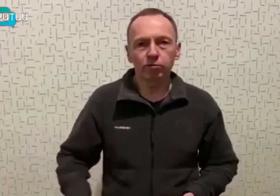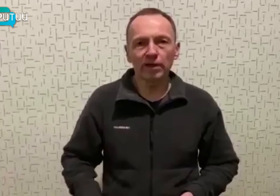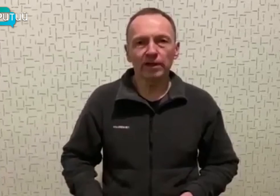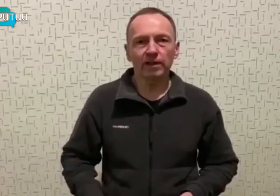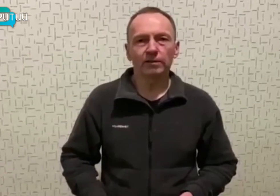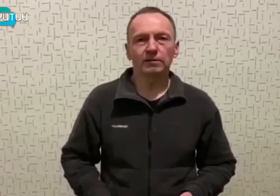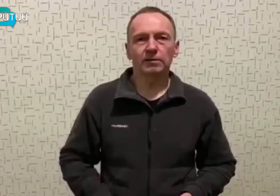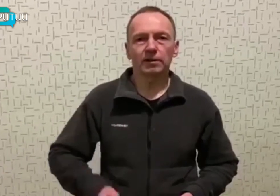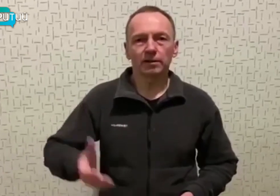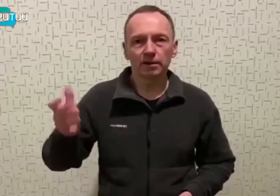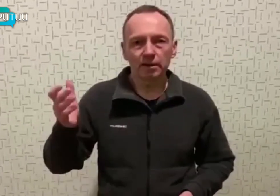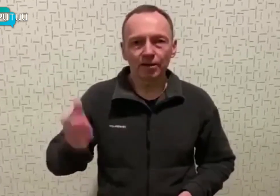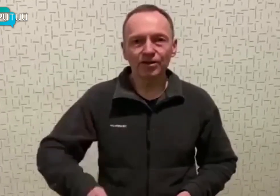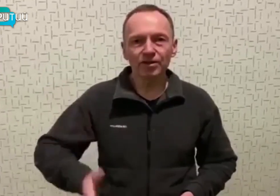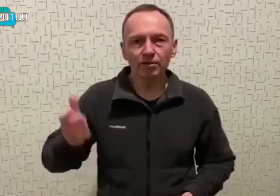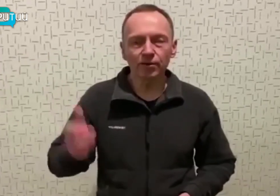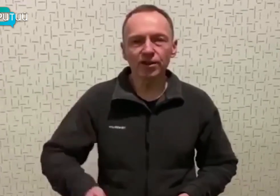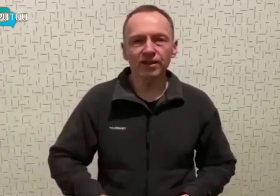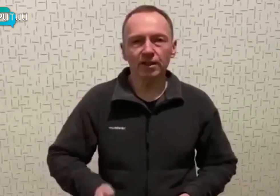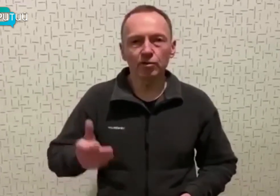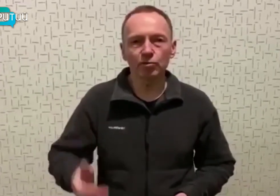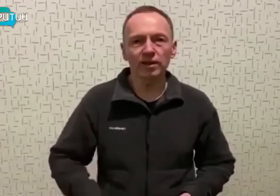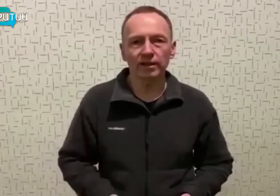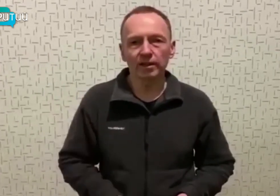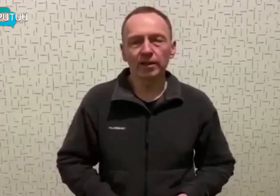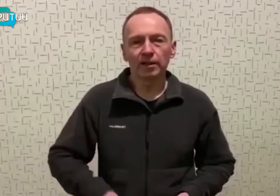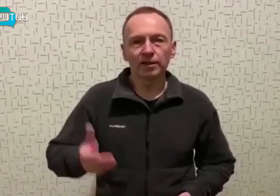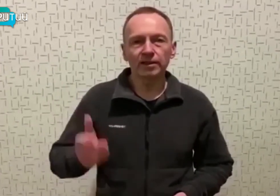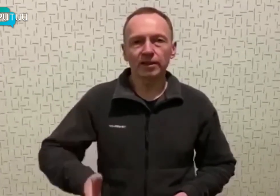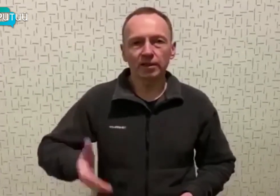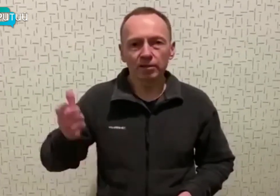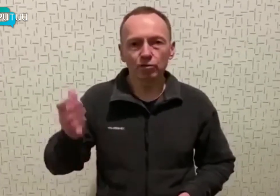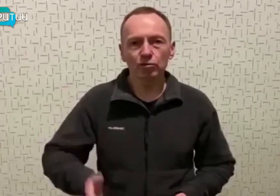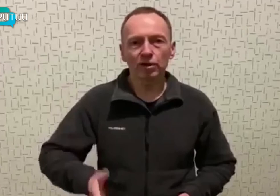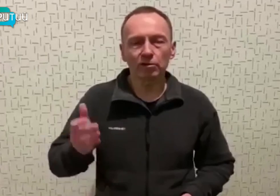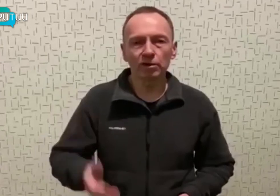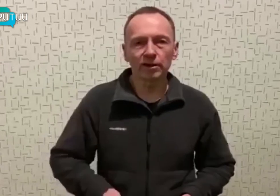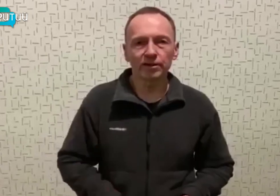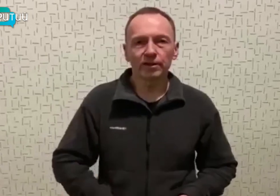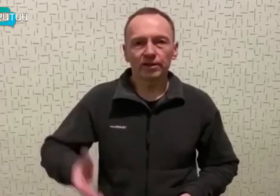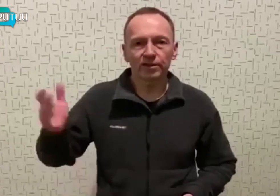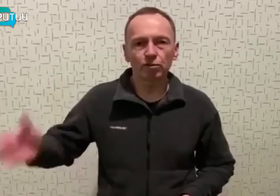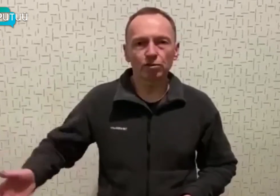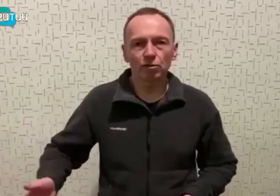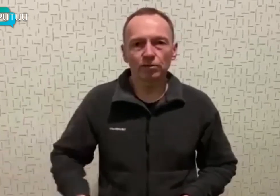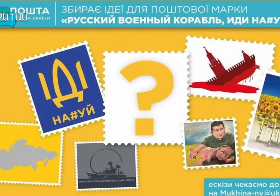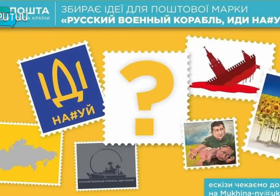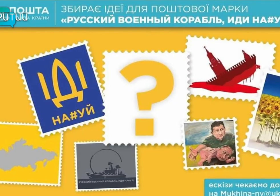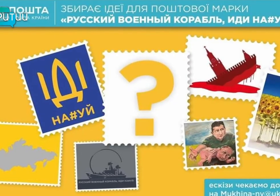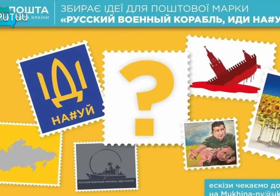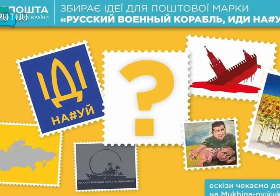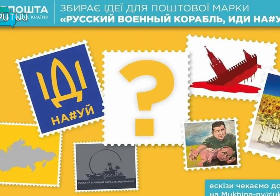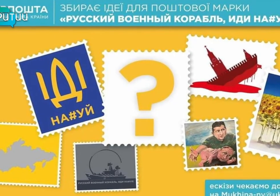вбиті російсько-фашистські окупанти – 300 умовних одиниць за голову.